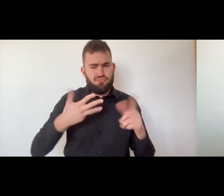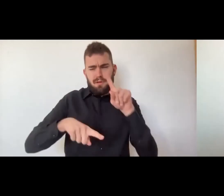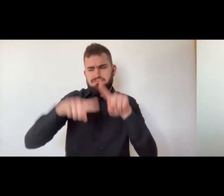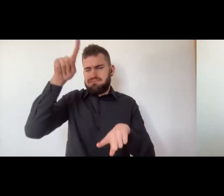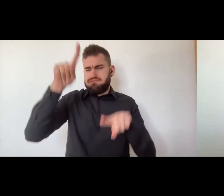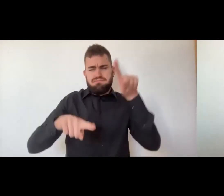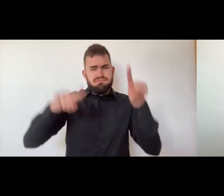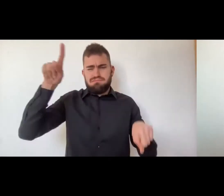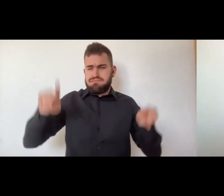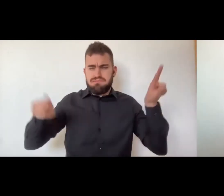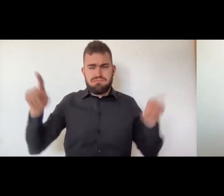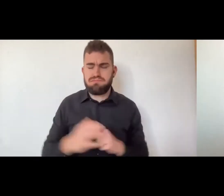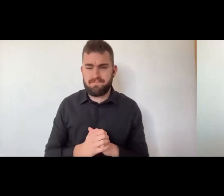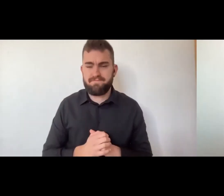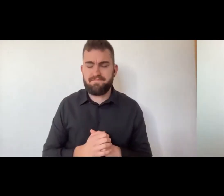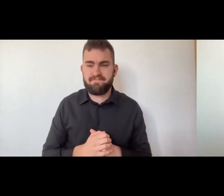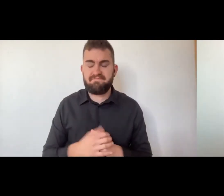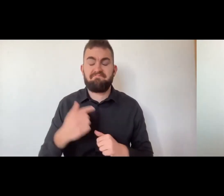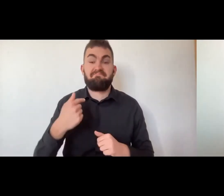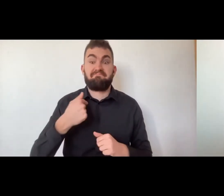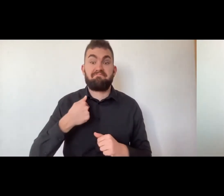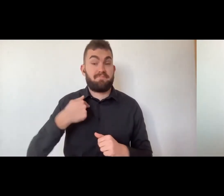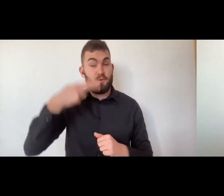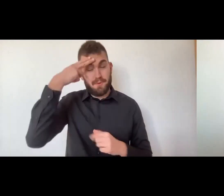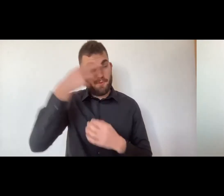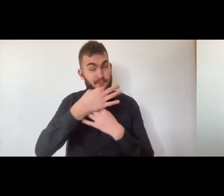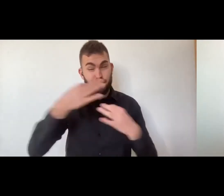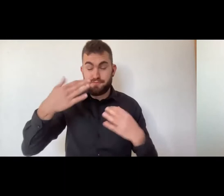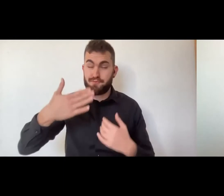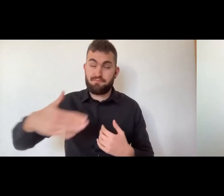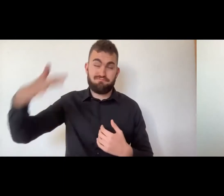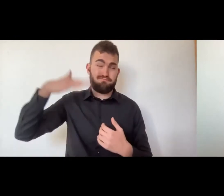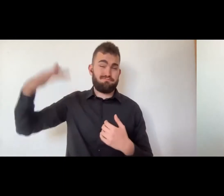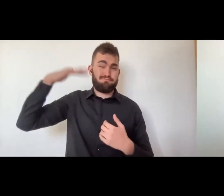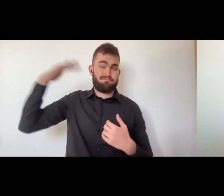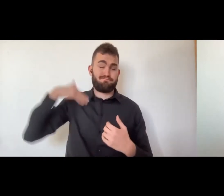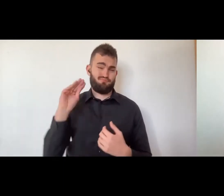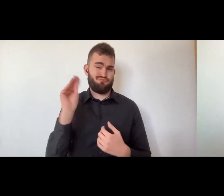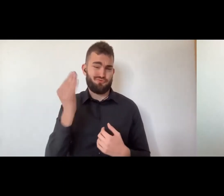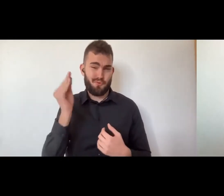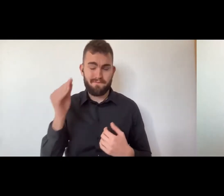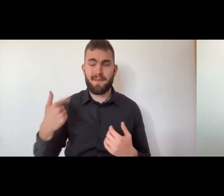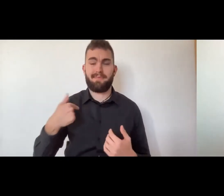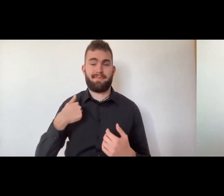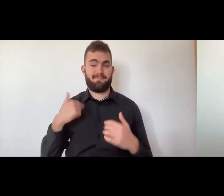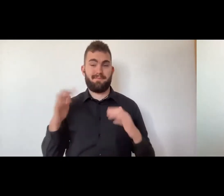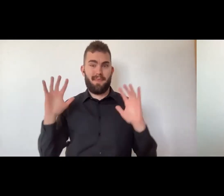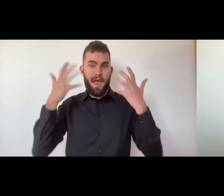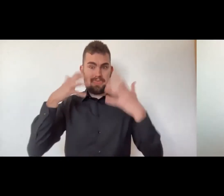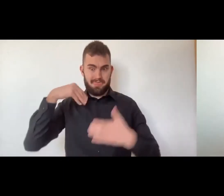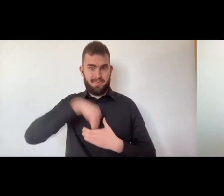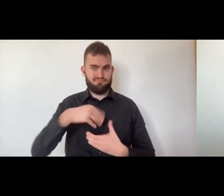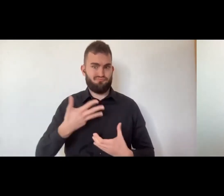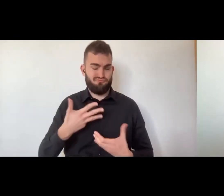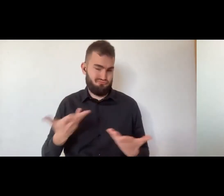in noi, a volte l'arte è meno presente in noi. Ognuno di noi è diverso e vive l'arte in modo diverso. Ricordo